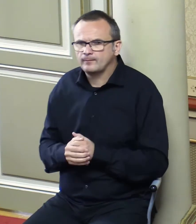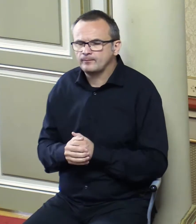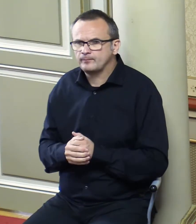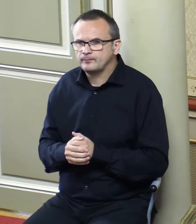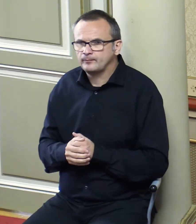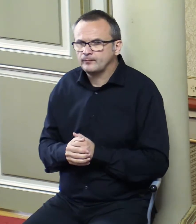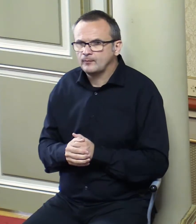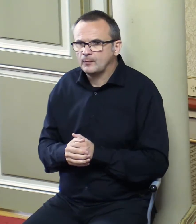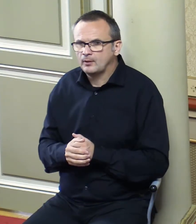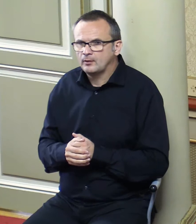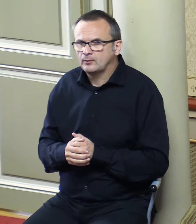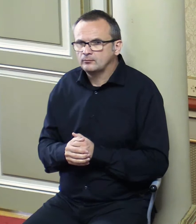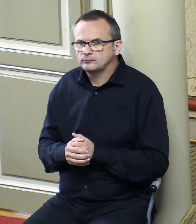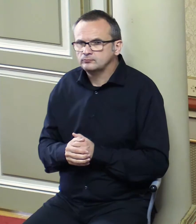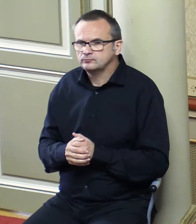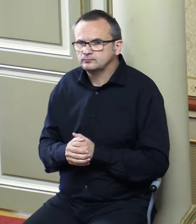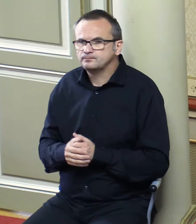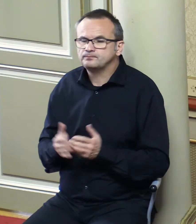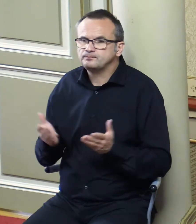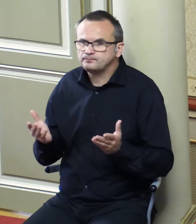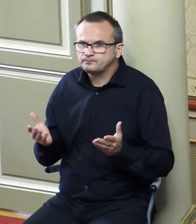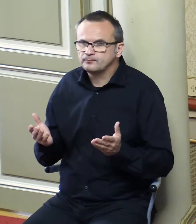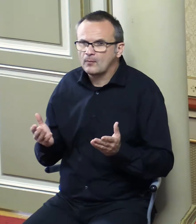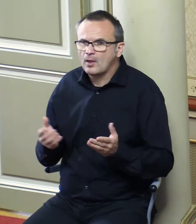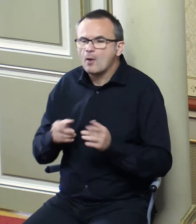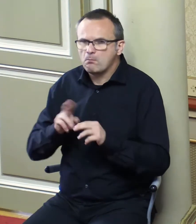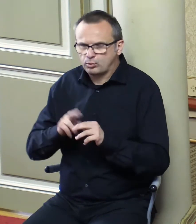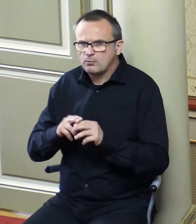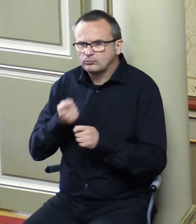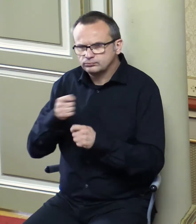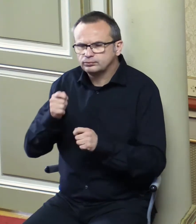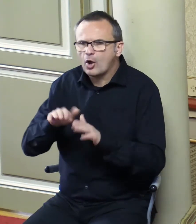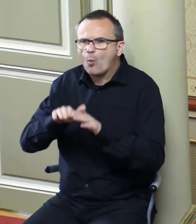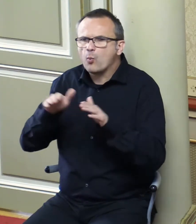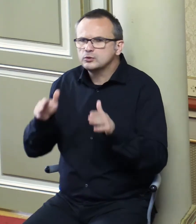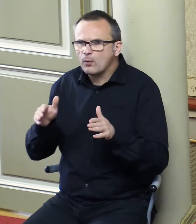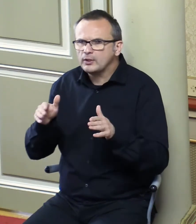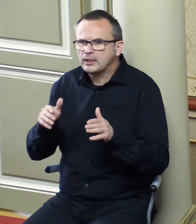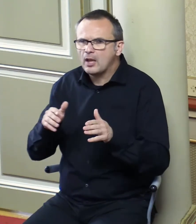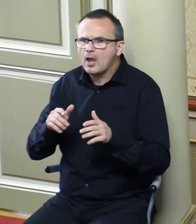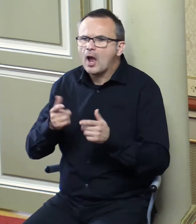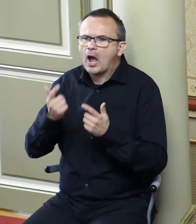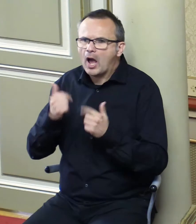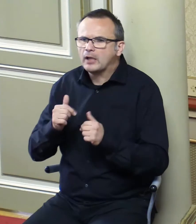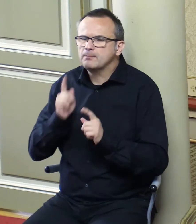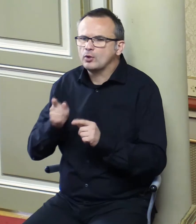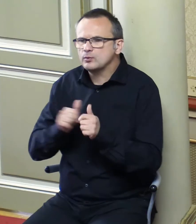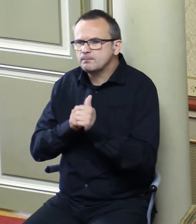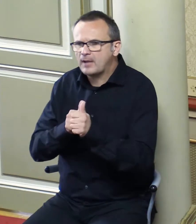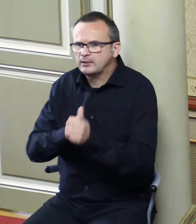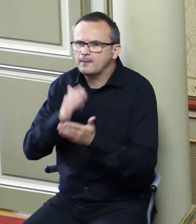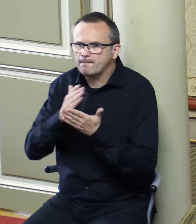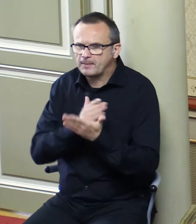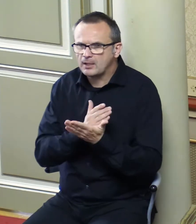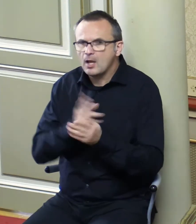da, uspornici, ono, na mjestima gdje je to potrebno, ali oni koji su naravno u skladu sa novim pravilnicima, vidimo i neka